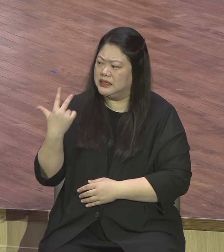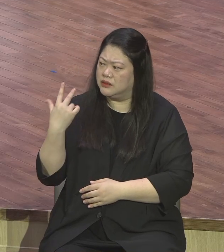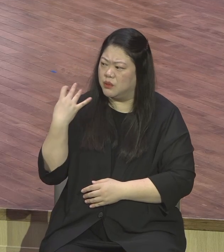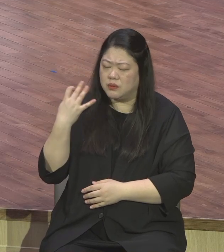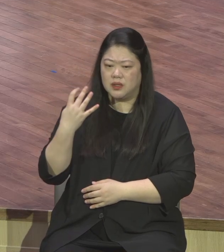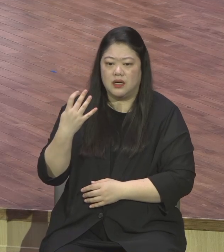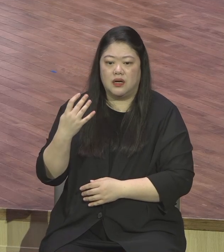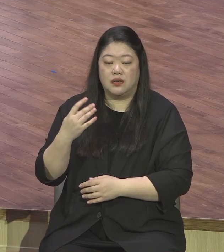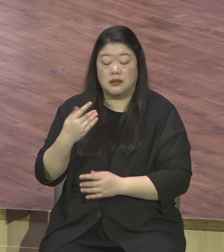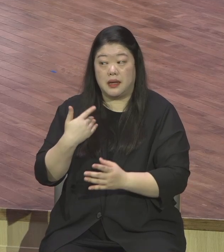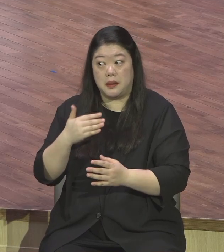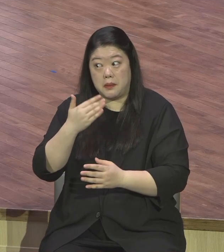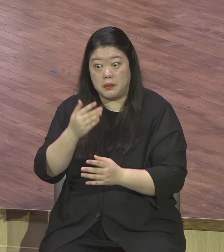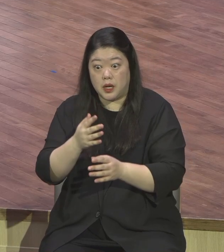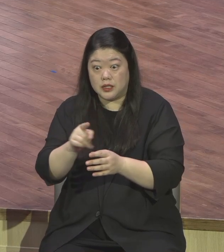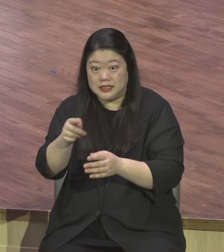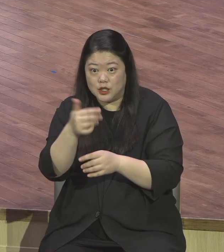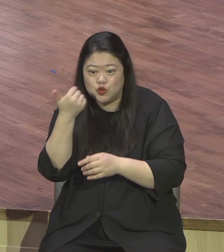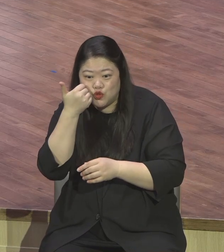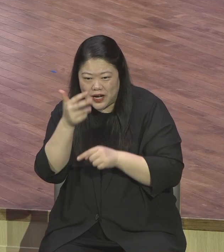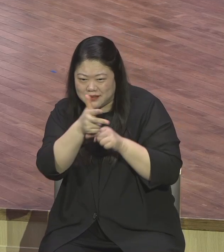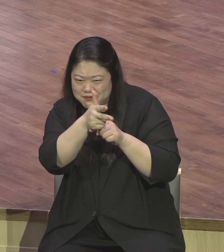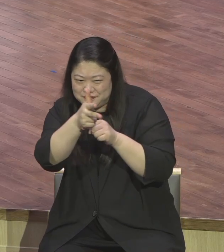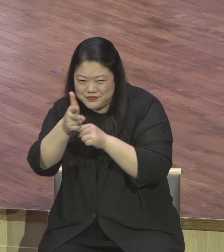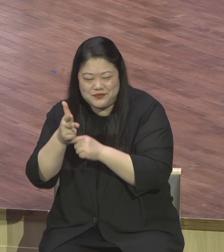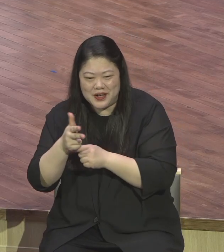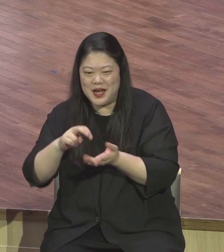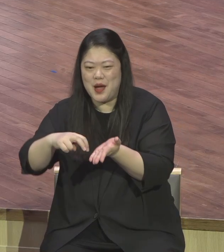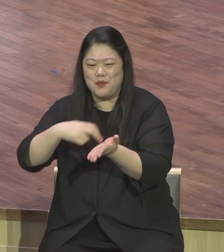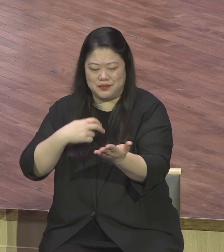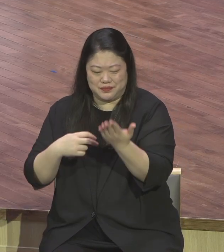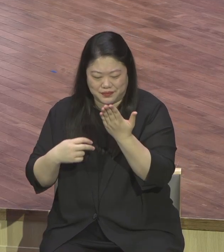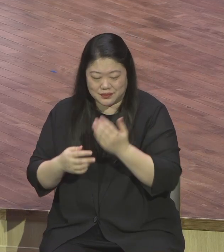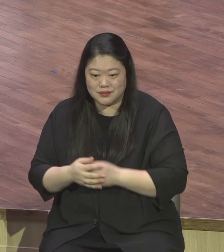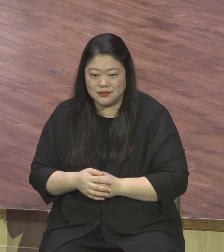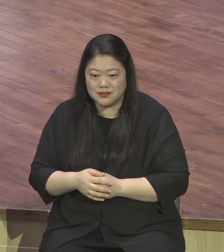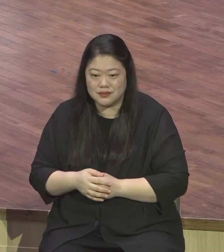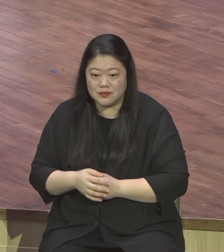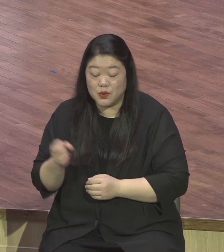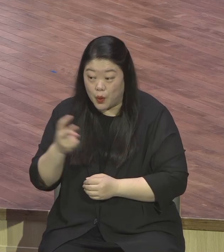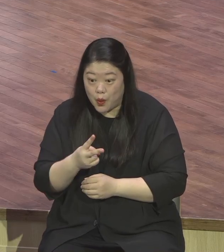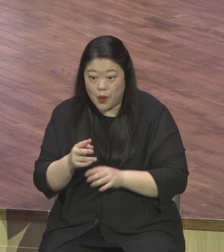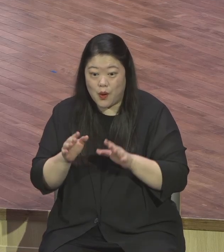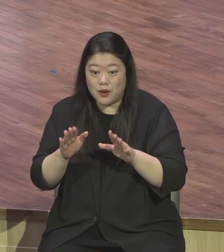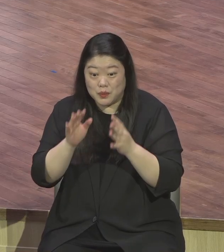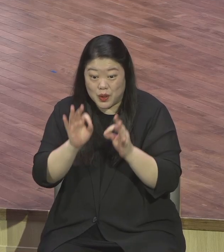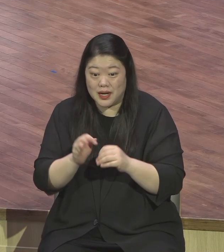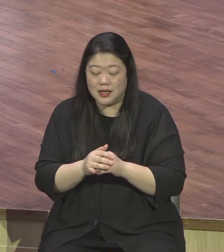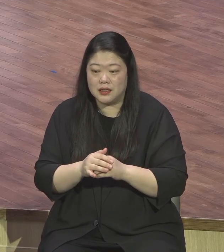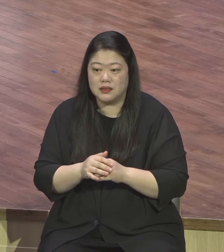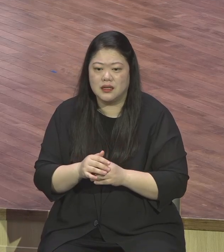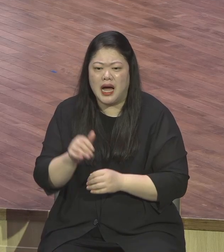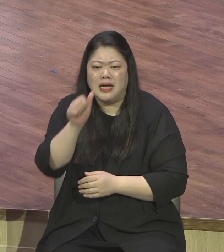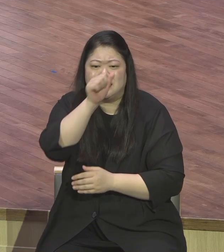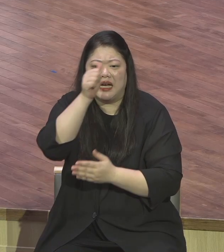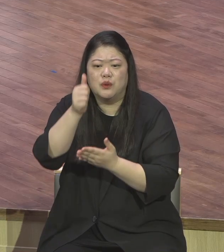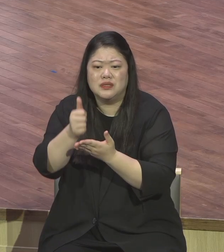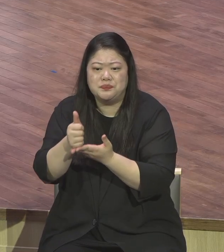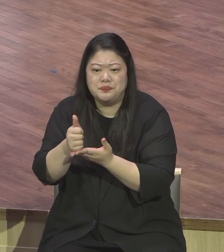찬송도 틀리고 찬송 인도하는 분도 오늘이 막 불은 처음부터 앉아 졸다가 이제